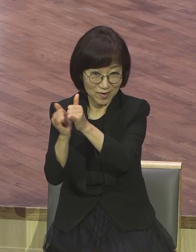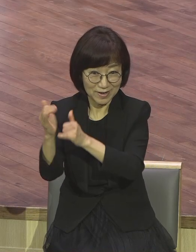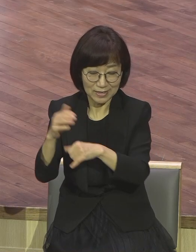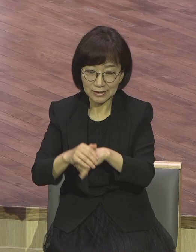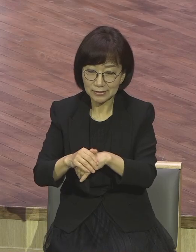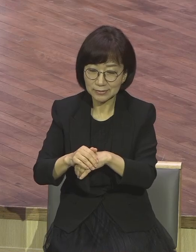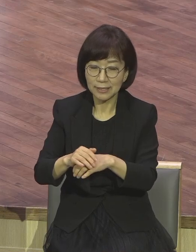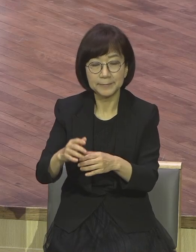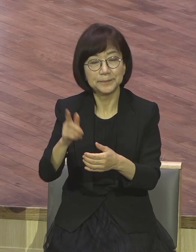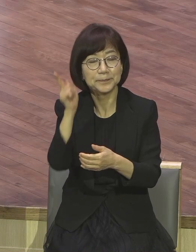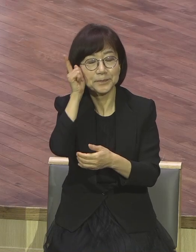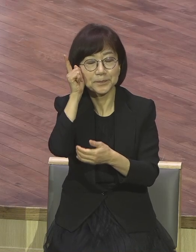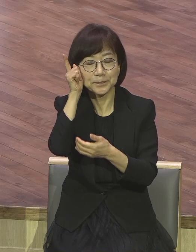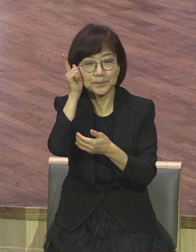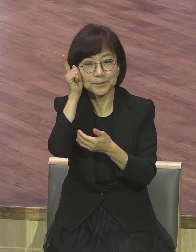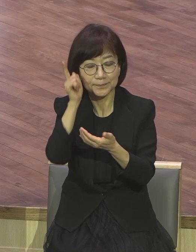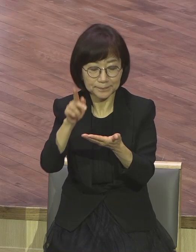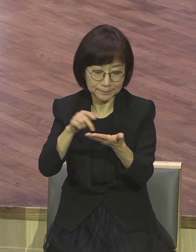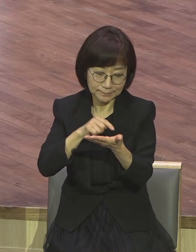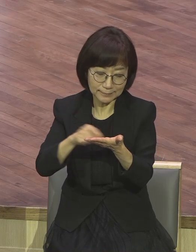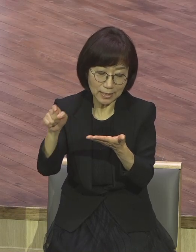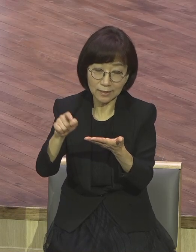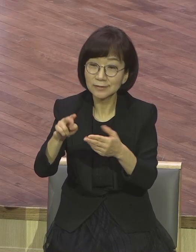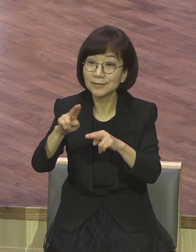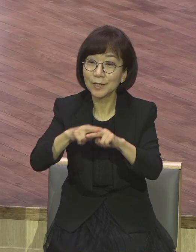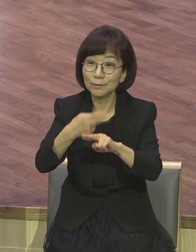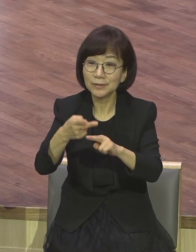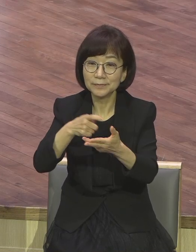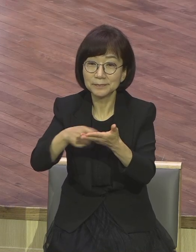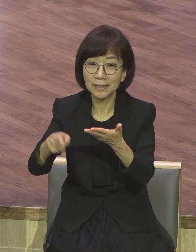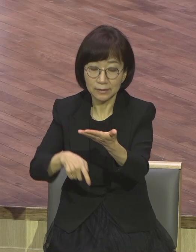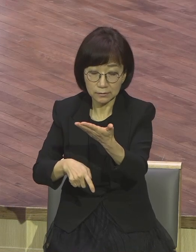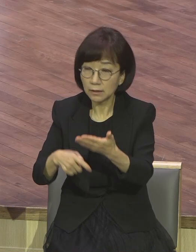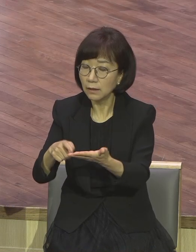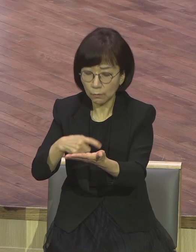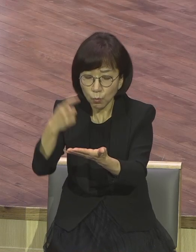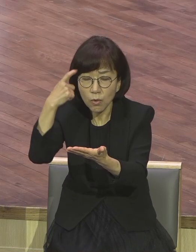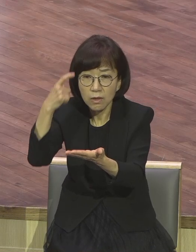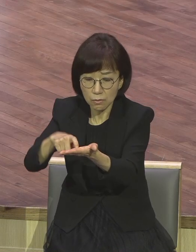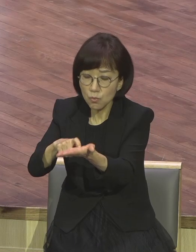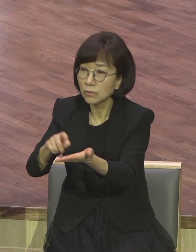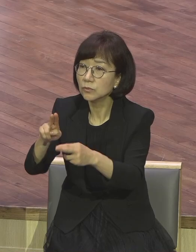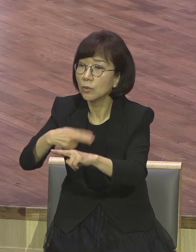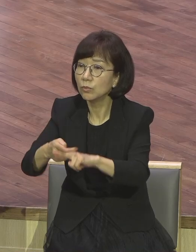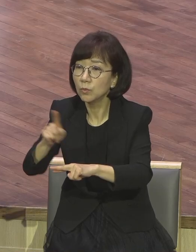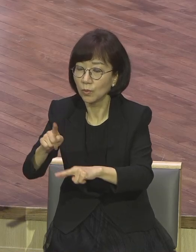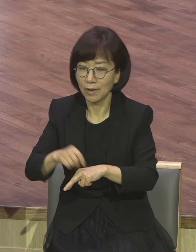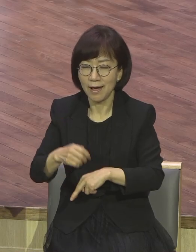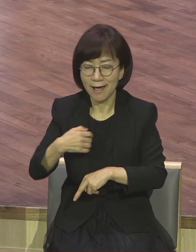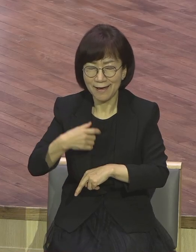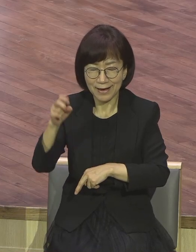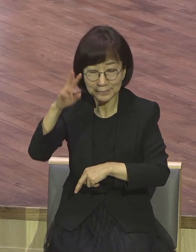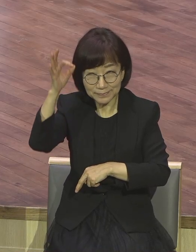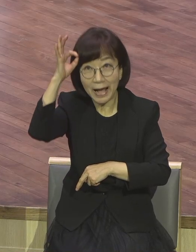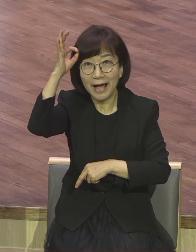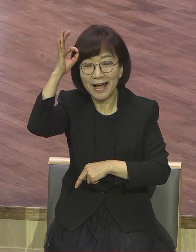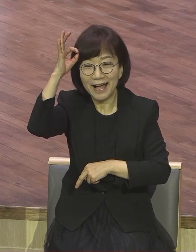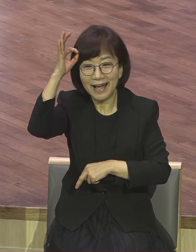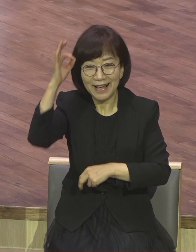외번에서 너무 생각났어. 너무너무 내가 요즘 우리 교회 생명 초청님들 오지 못하니까